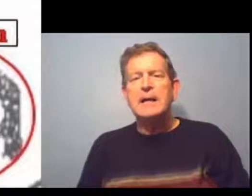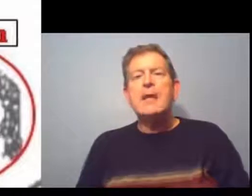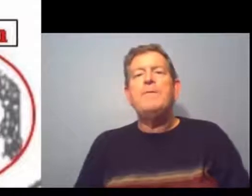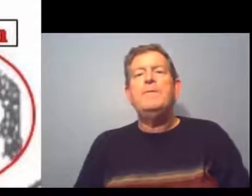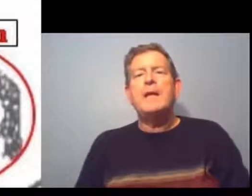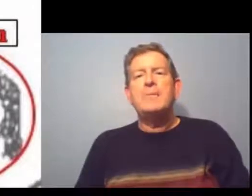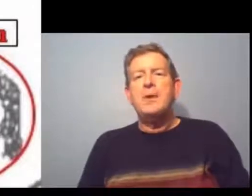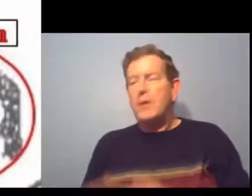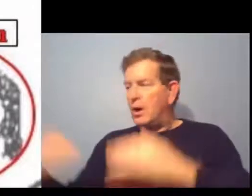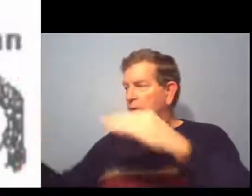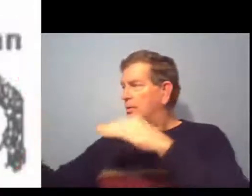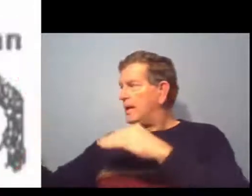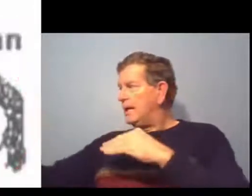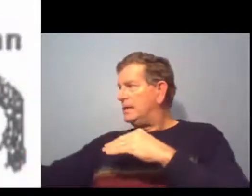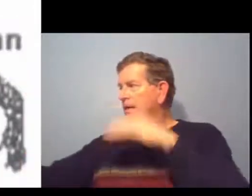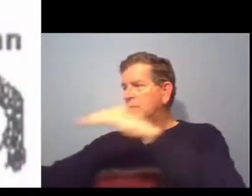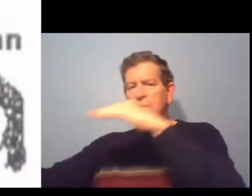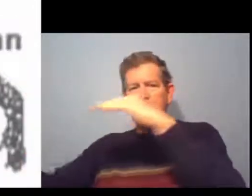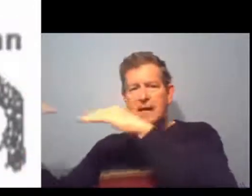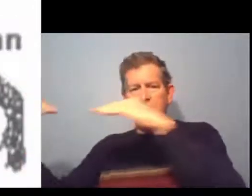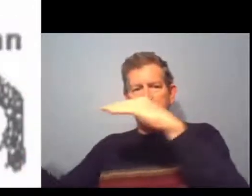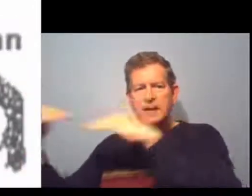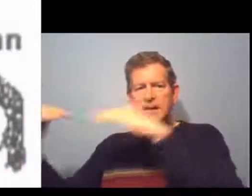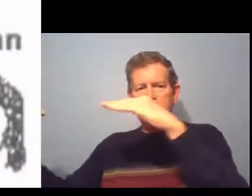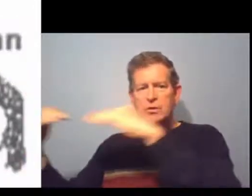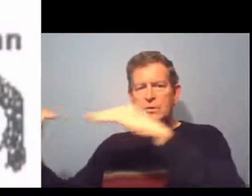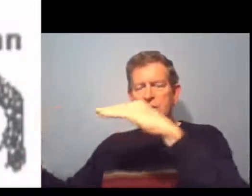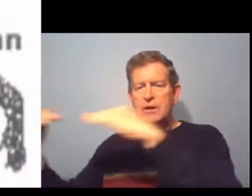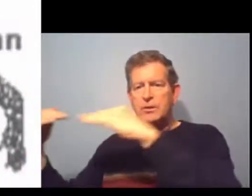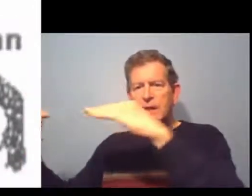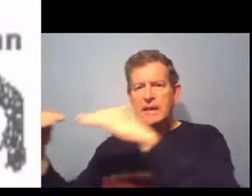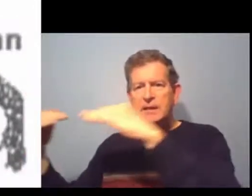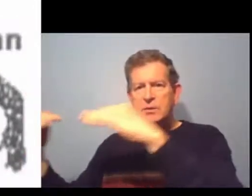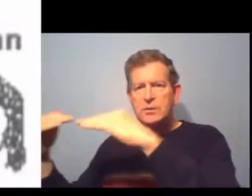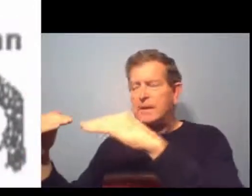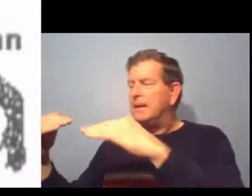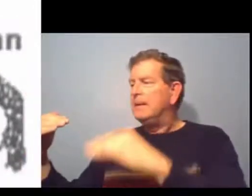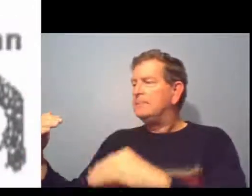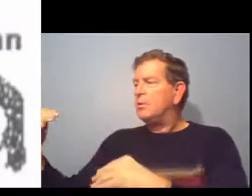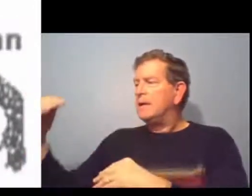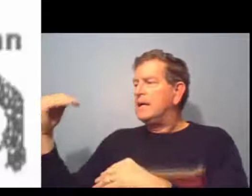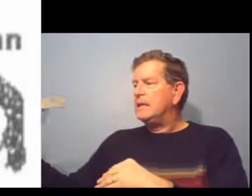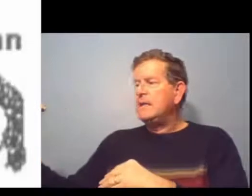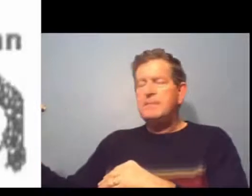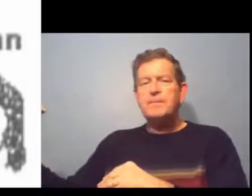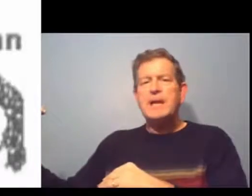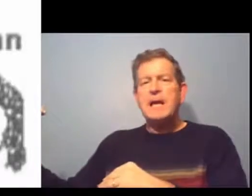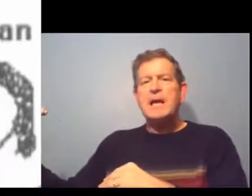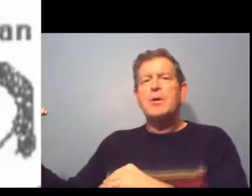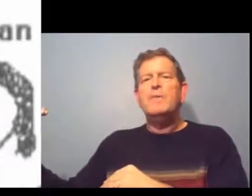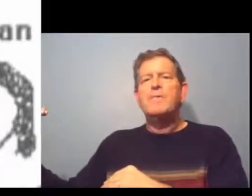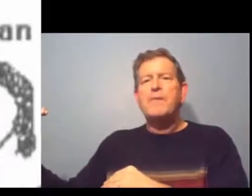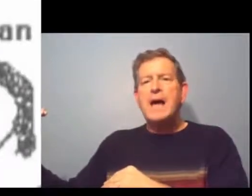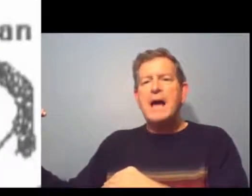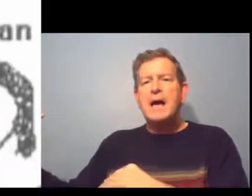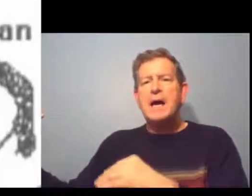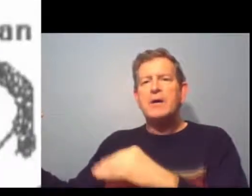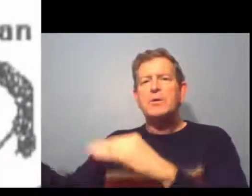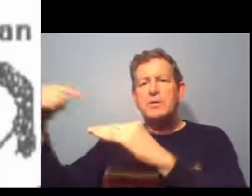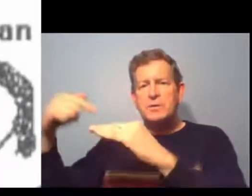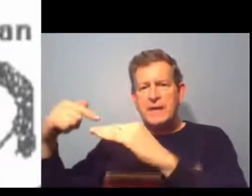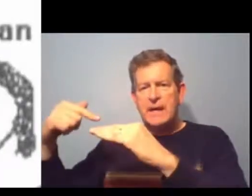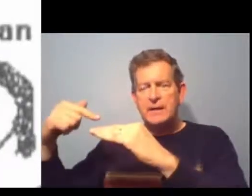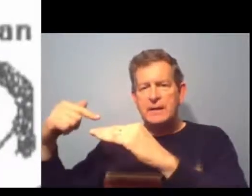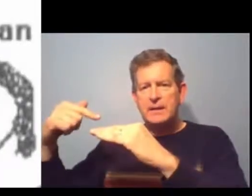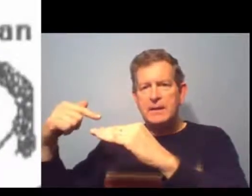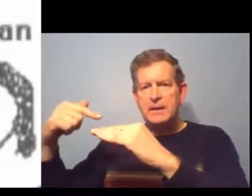Et finalement, entre Eddie et Suzanne, qui sont-ils entre Eddie et Suzanne? Bon, Eddie est le frère